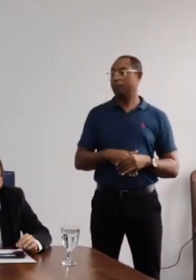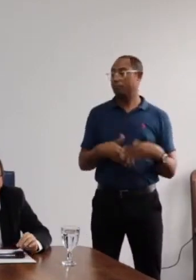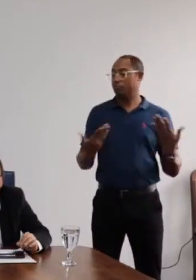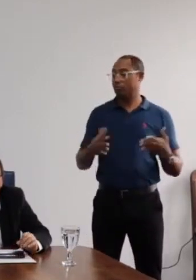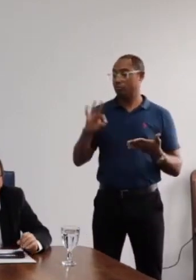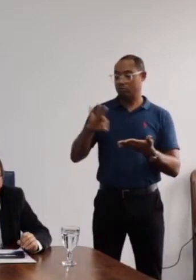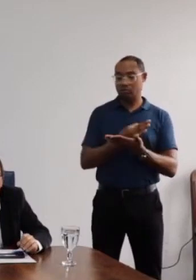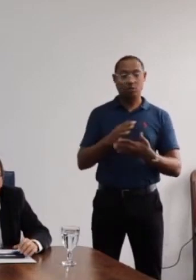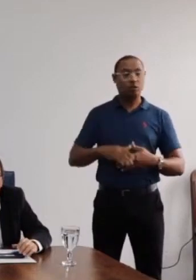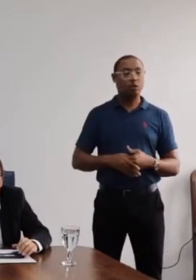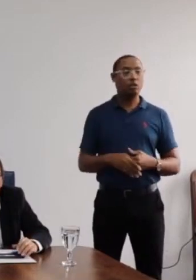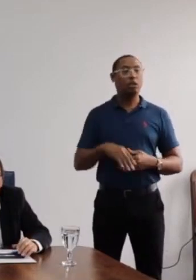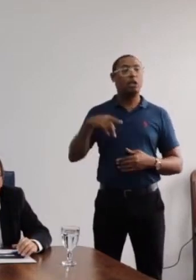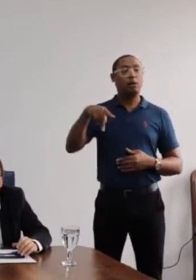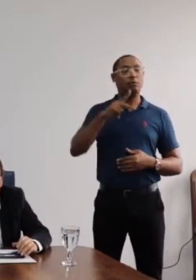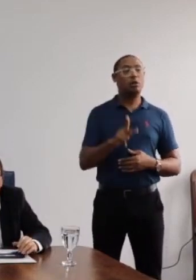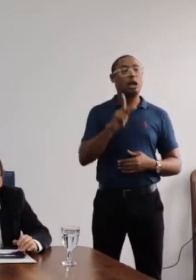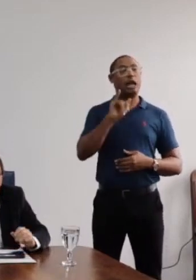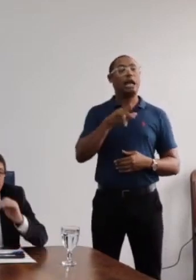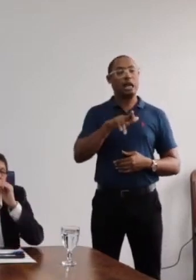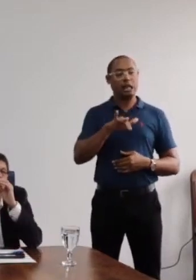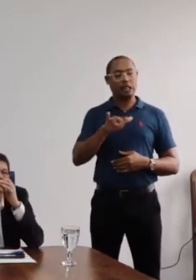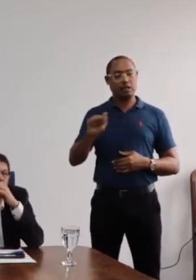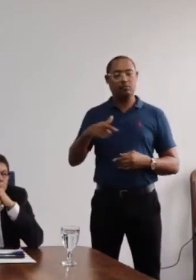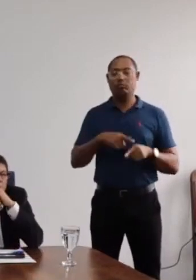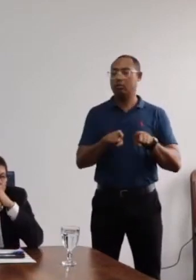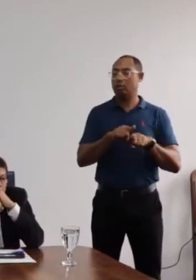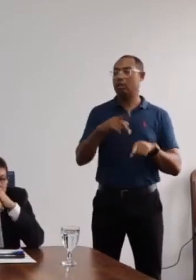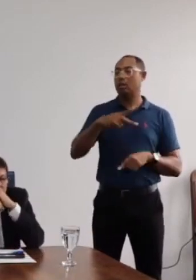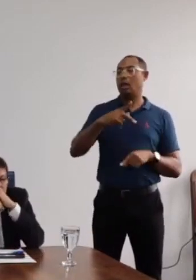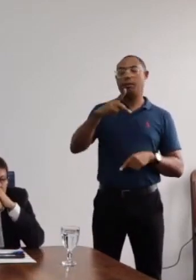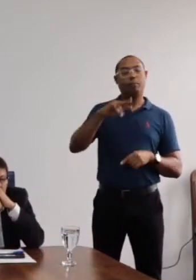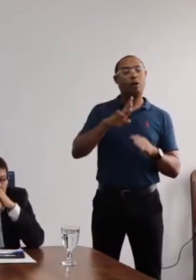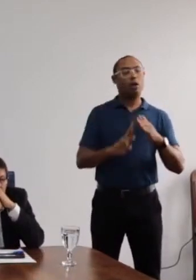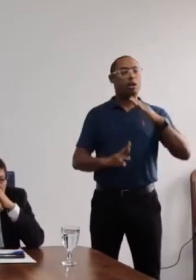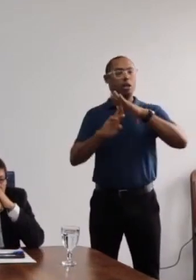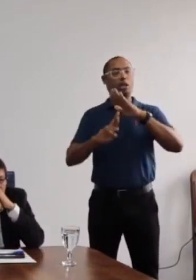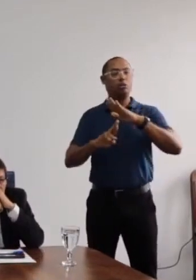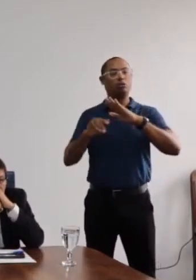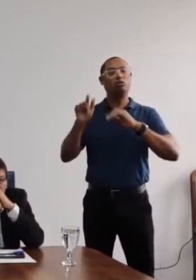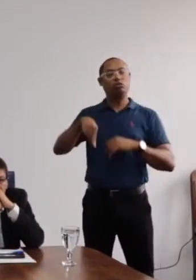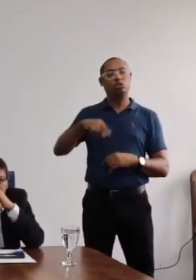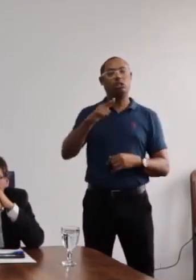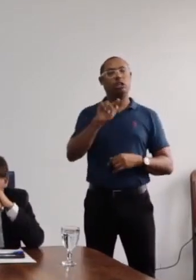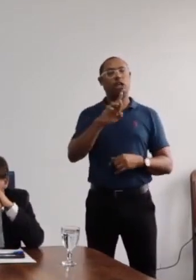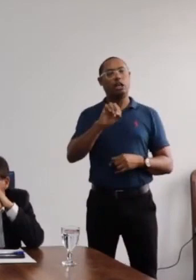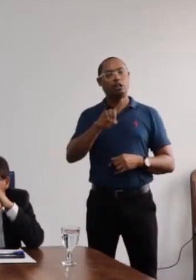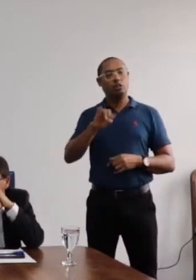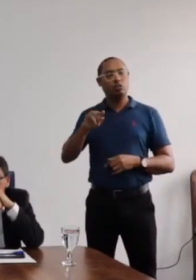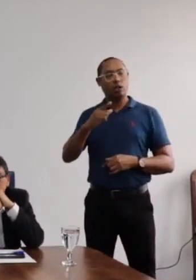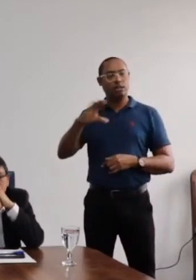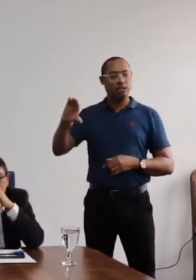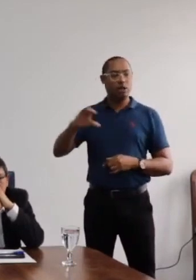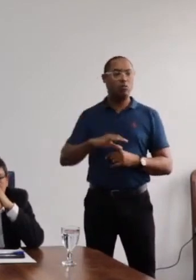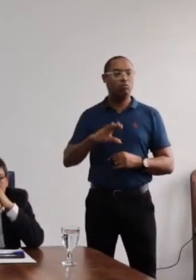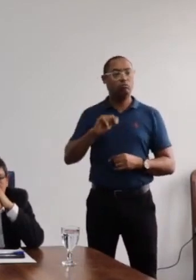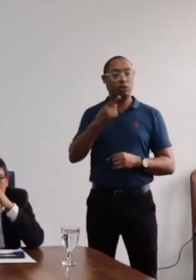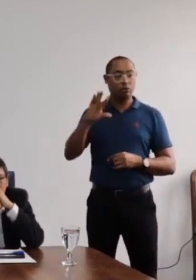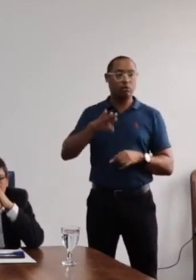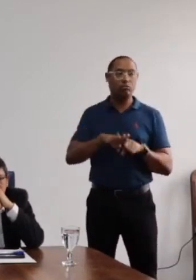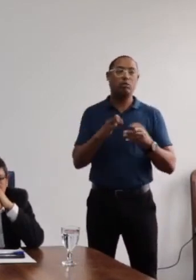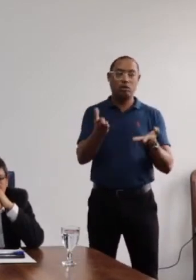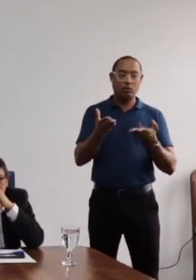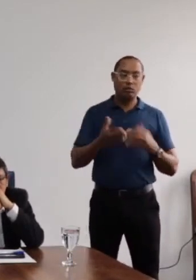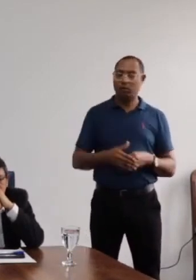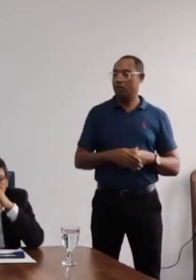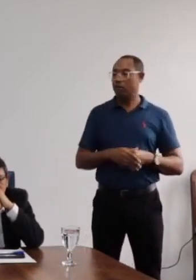inscrição aqui da conselheira professora Karina Cordeiro, Proreitora de Graduação, a quem convido para fazer o seu informe. eu gostaria de convidar